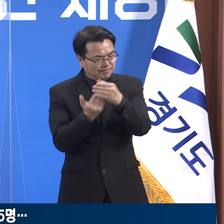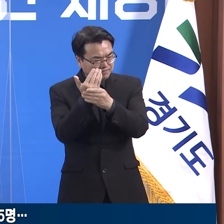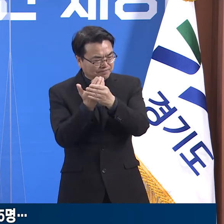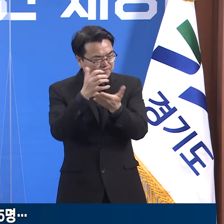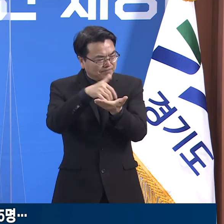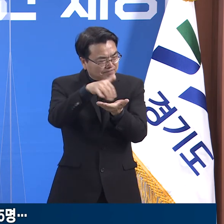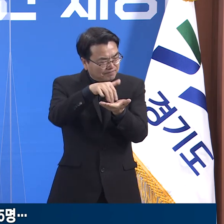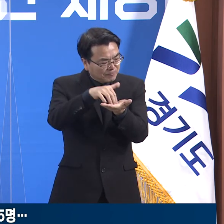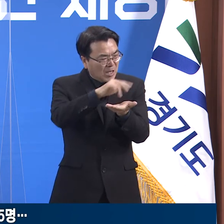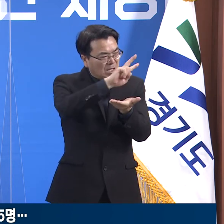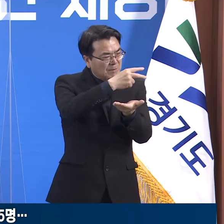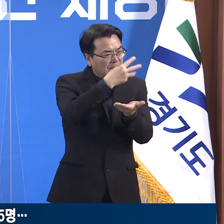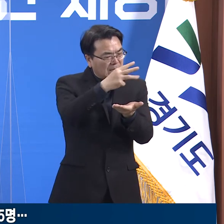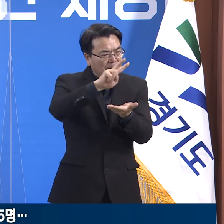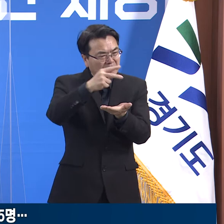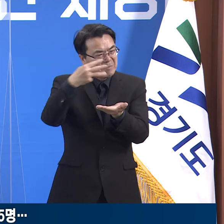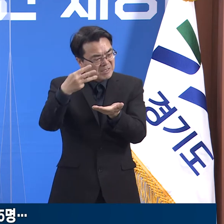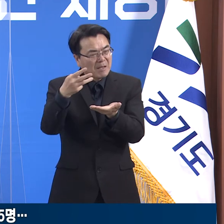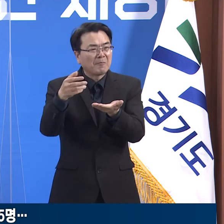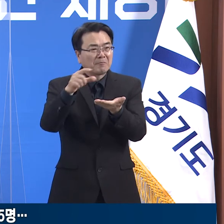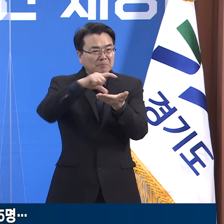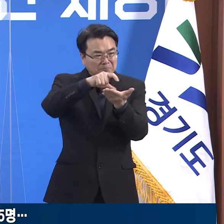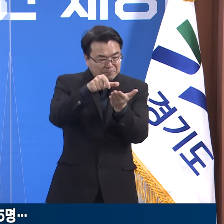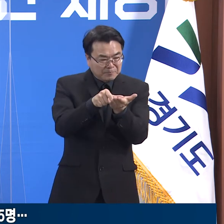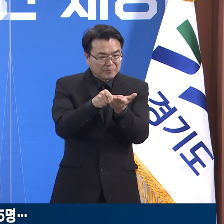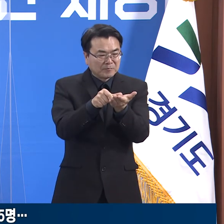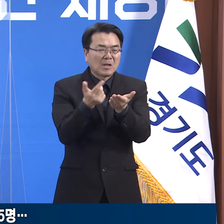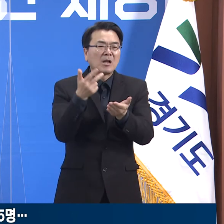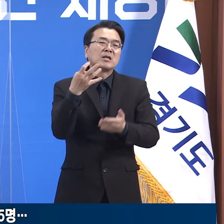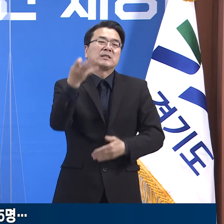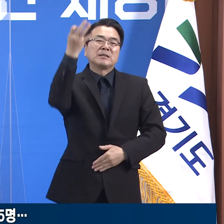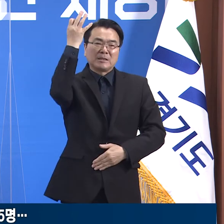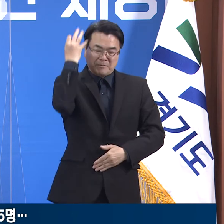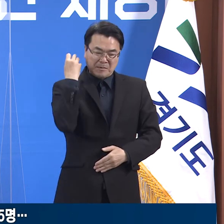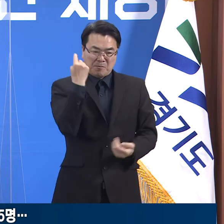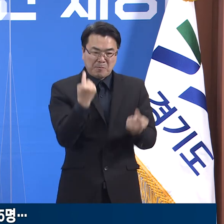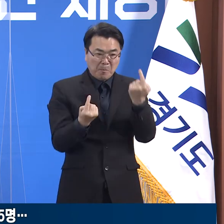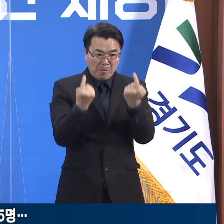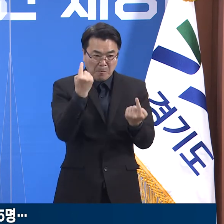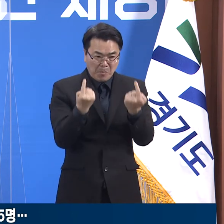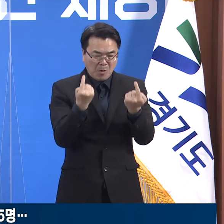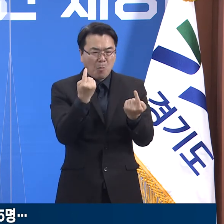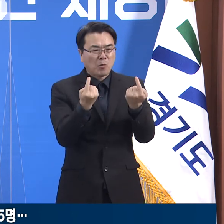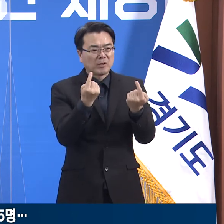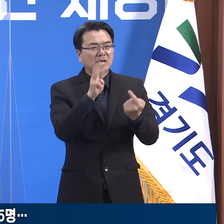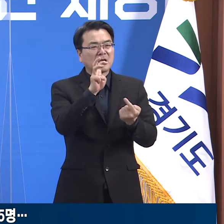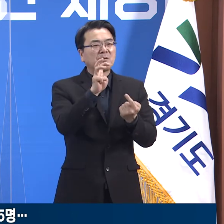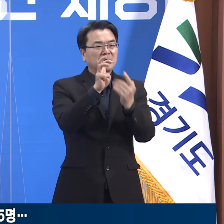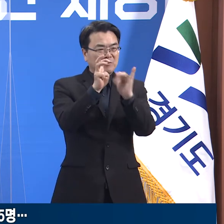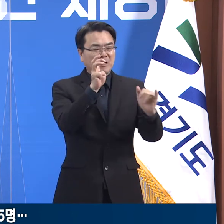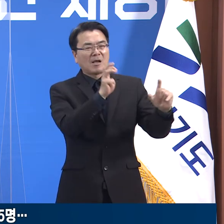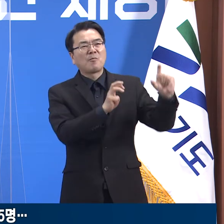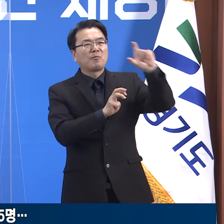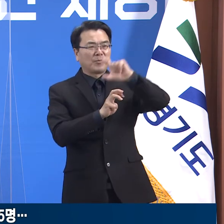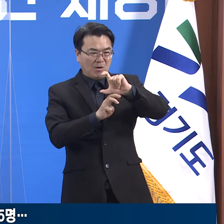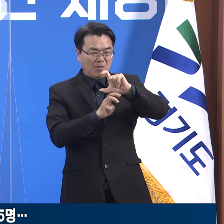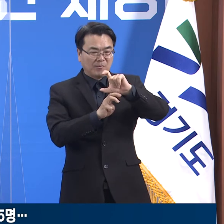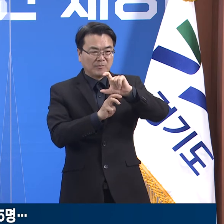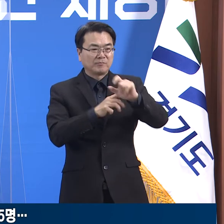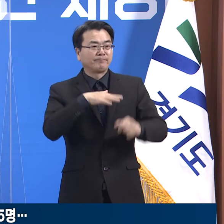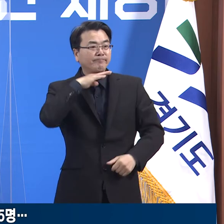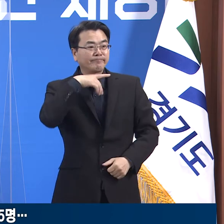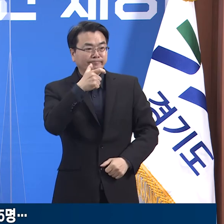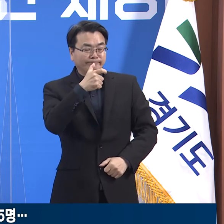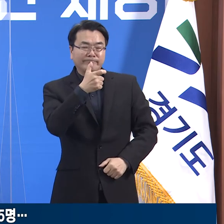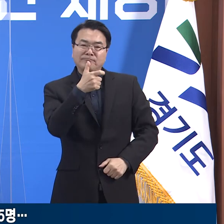203명으로 전주 173명 대비 30명 증가하였습니다. 60세 이상